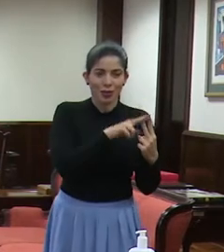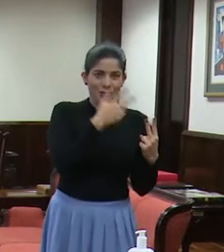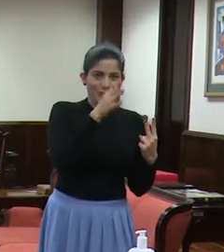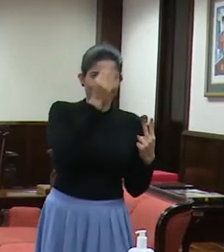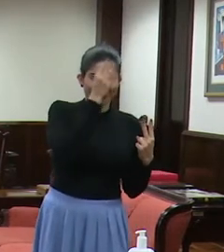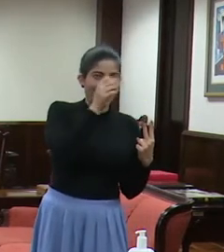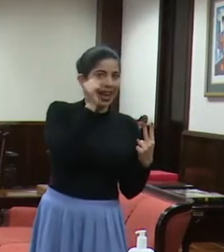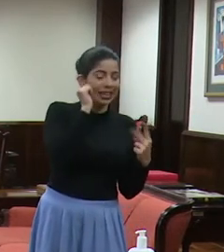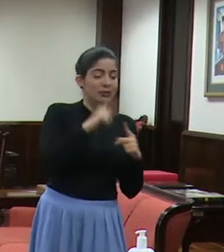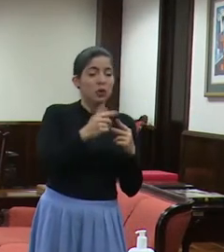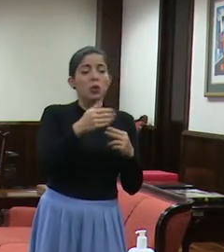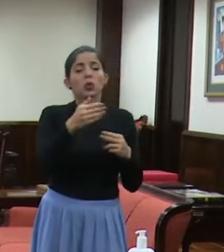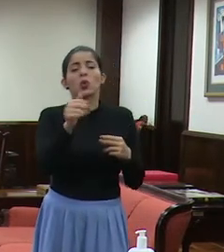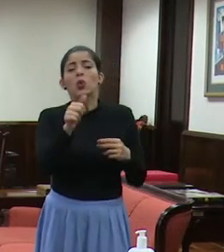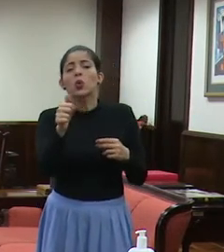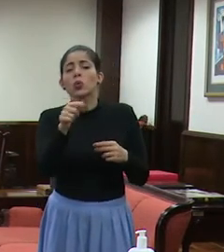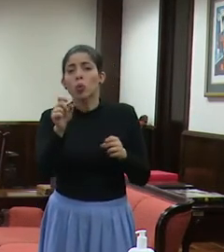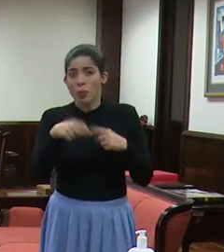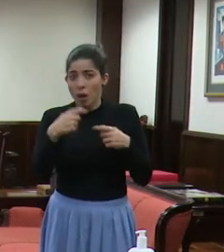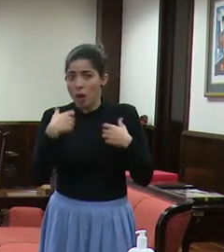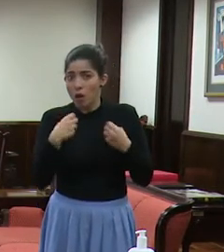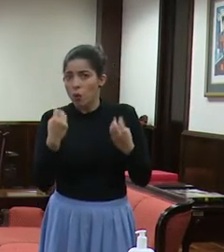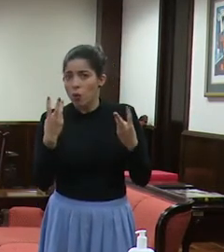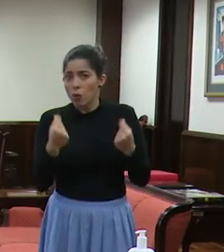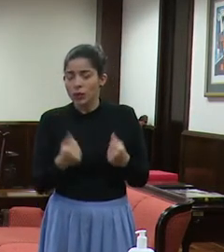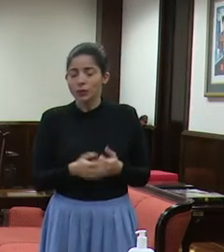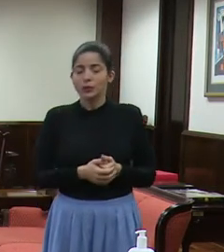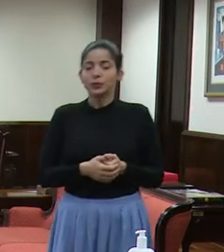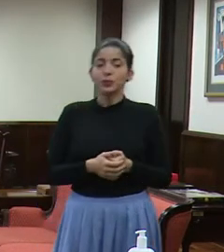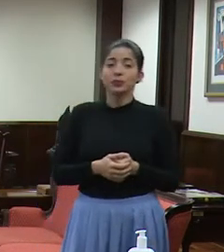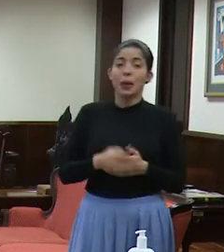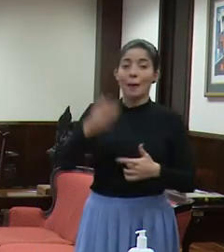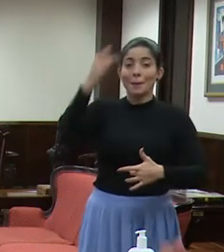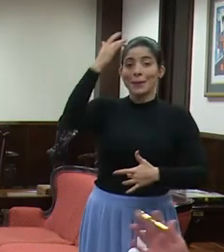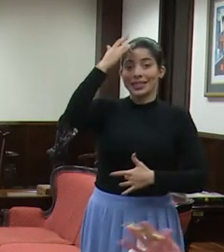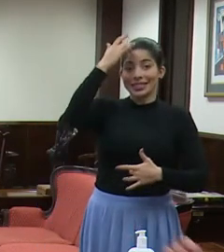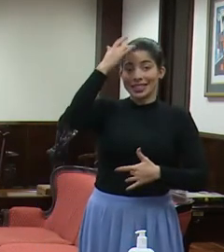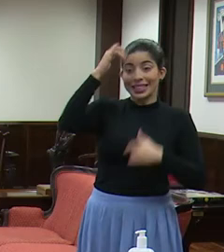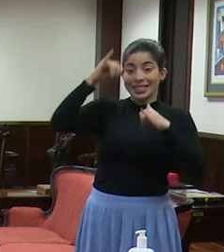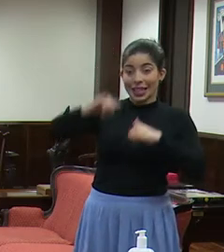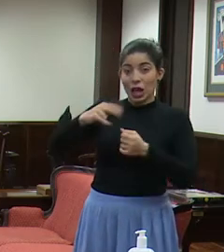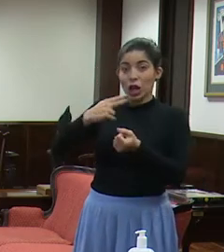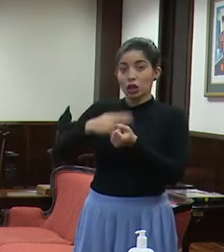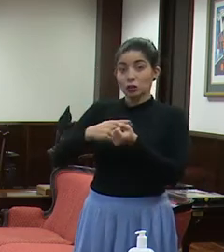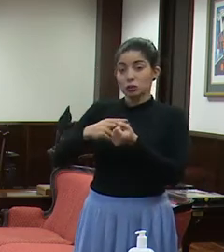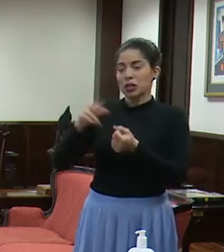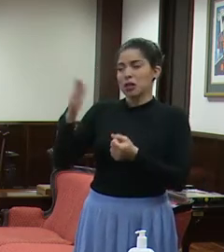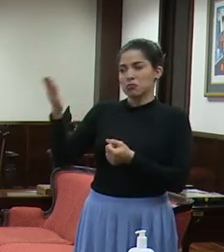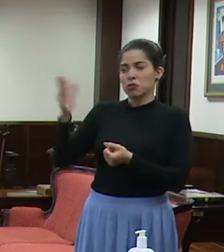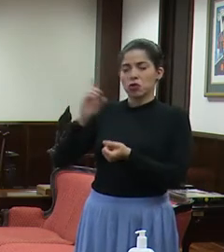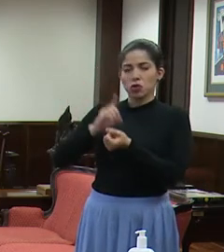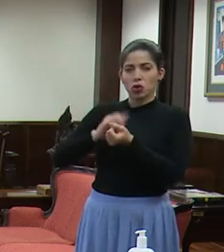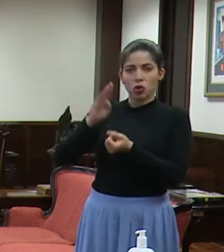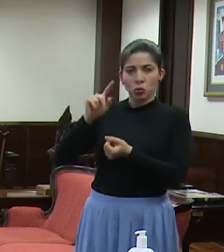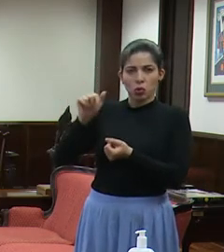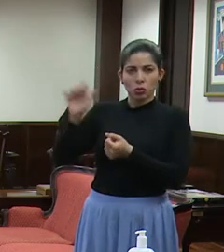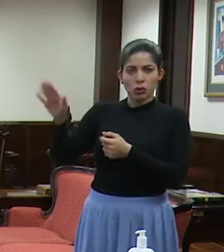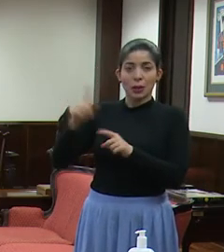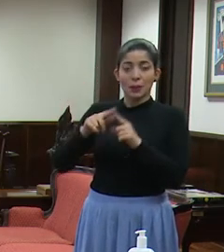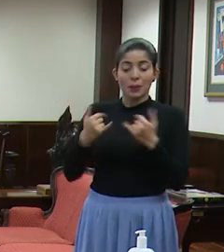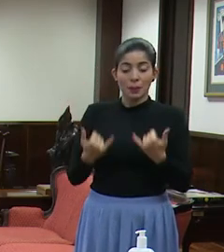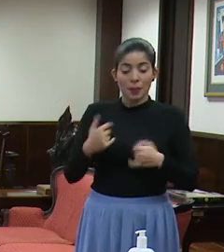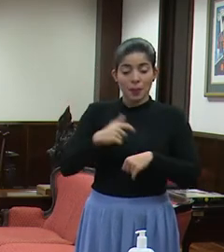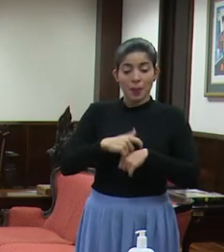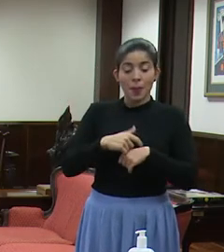anunciados de ayer. Sí, los pacientes hospitalizados, se voy dejar al doctor Bosa, en este momento tenemos